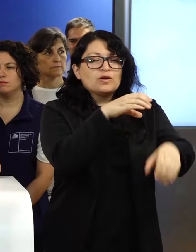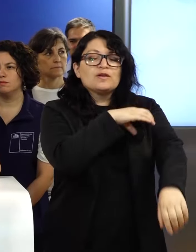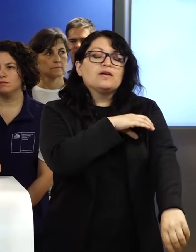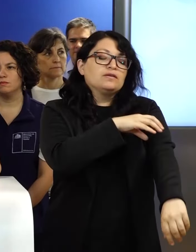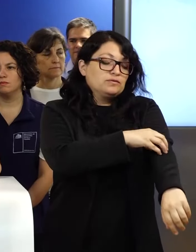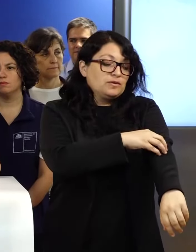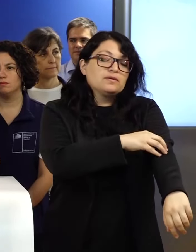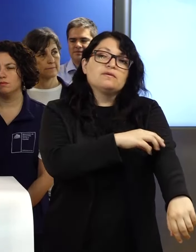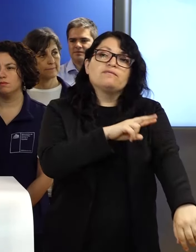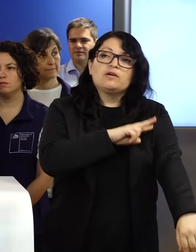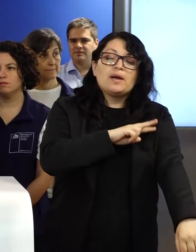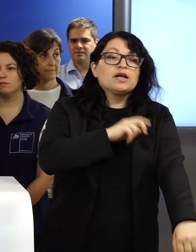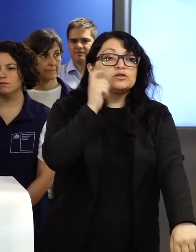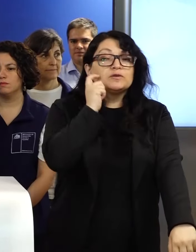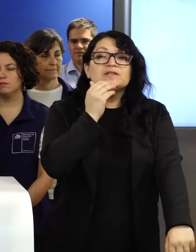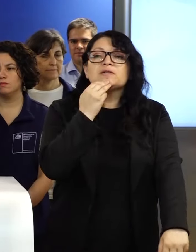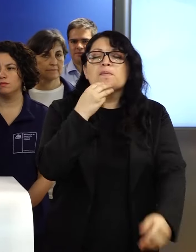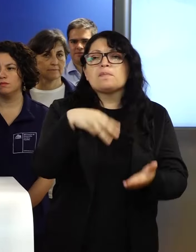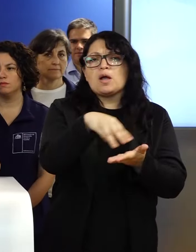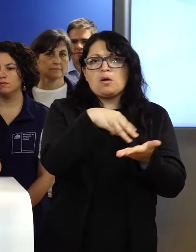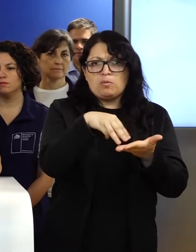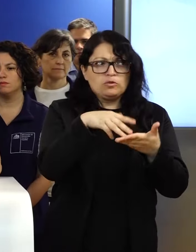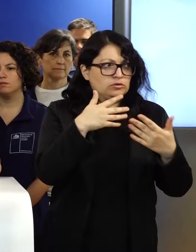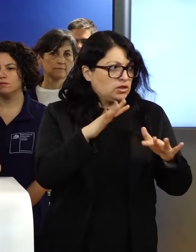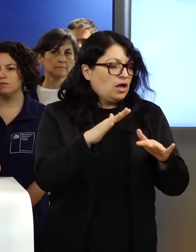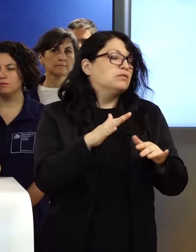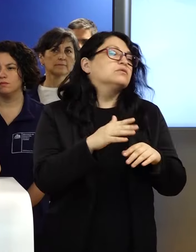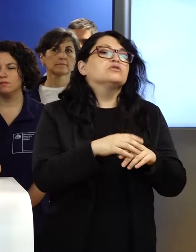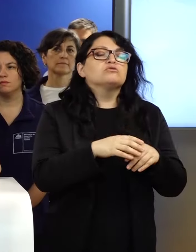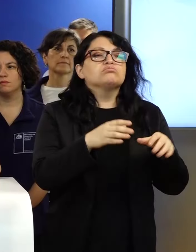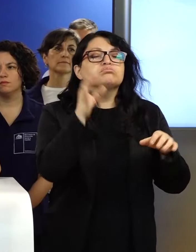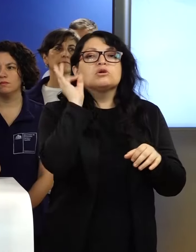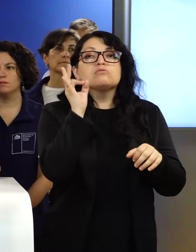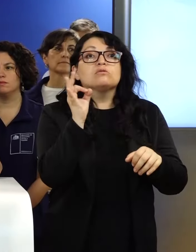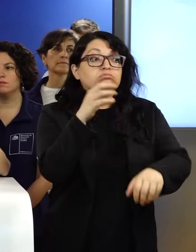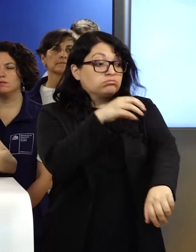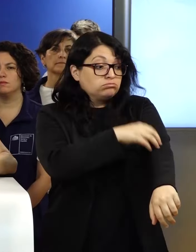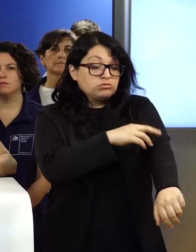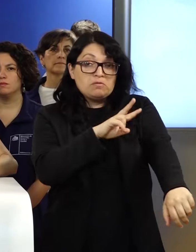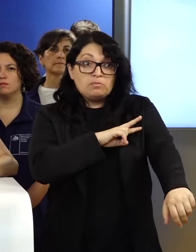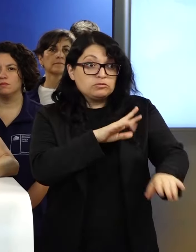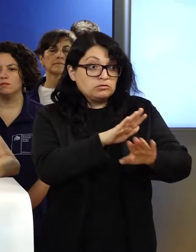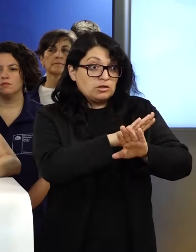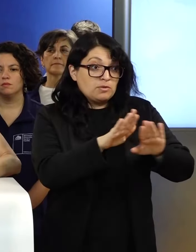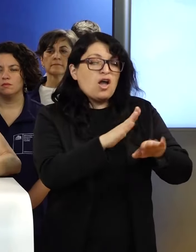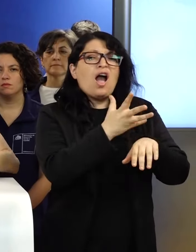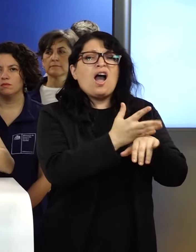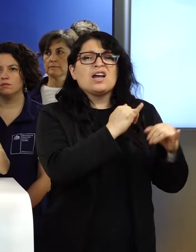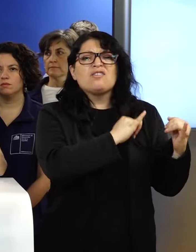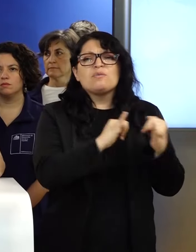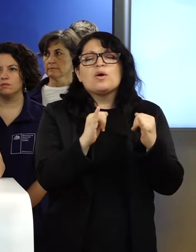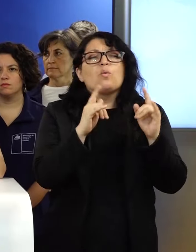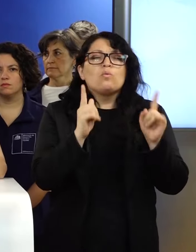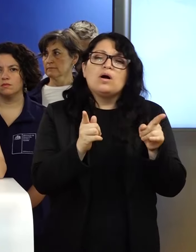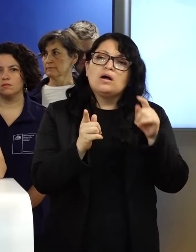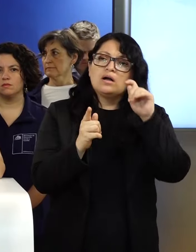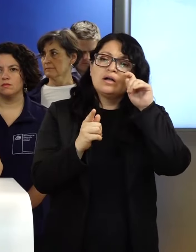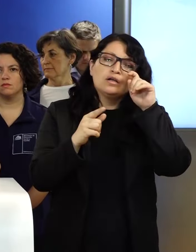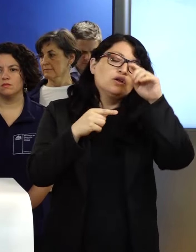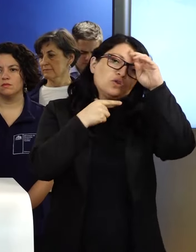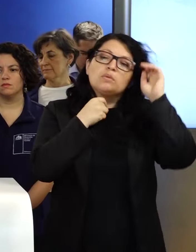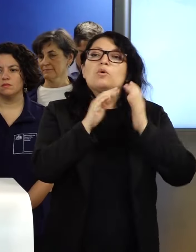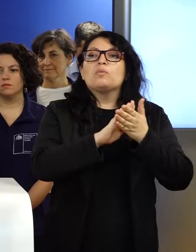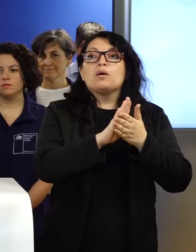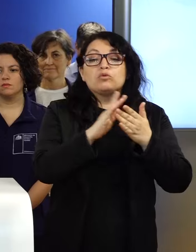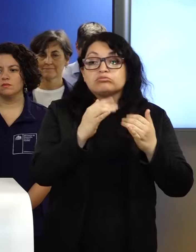O'Higgins y Maule. Ha habido información después del Cogrid regional de Valparaíso. Vamos a tratar de no sobreponer los